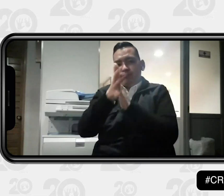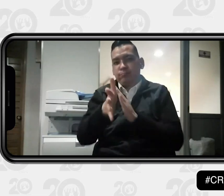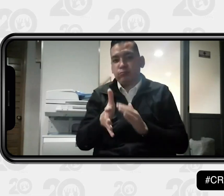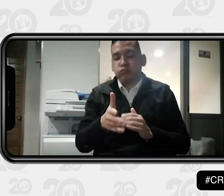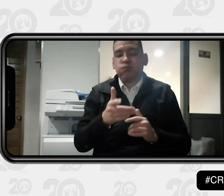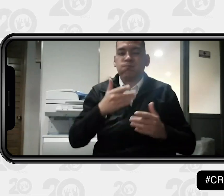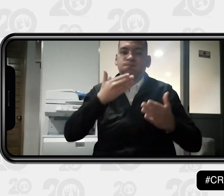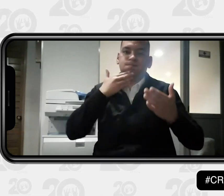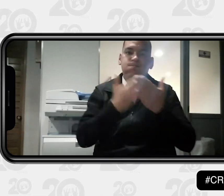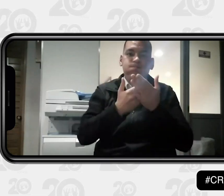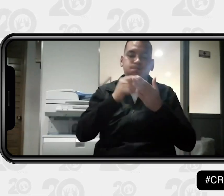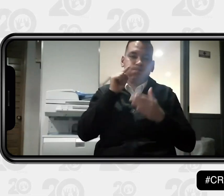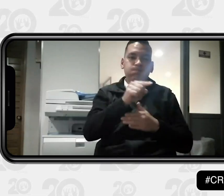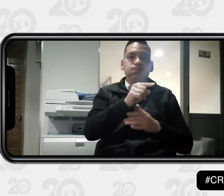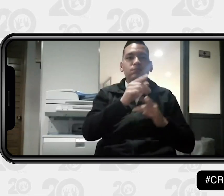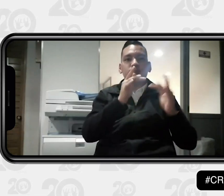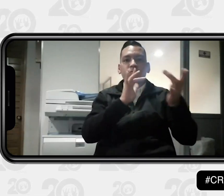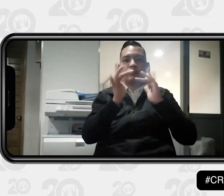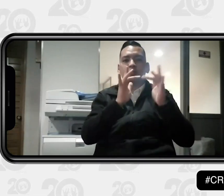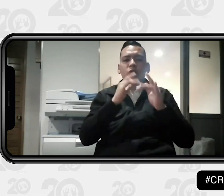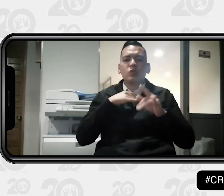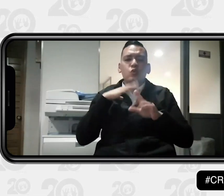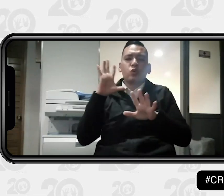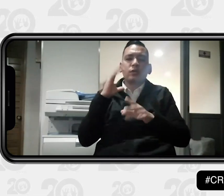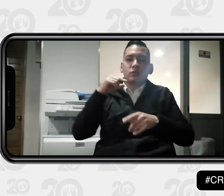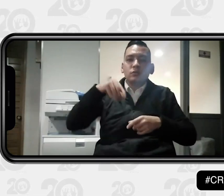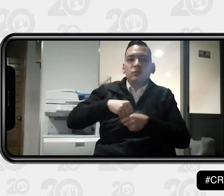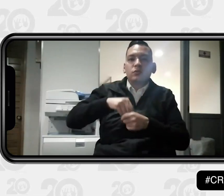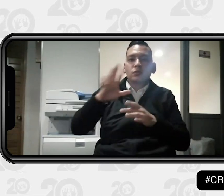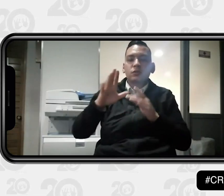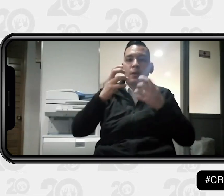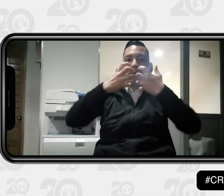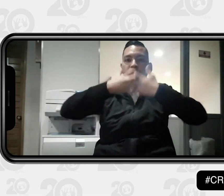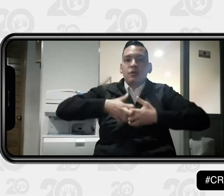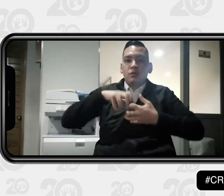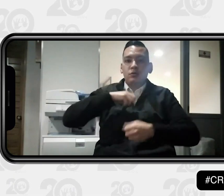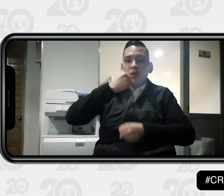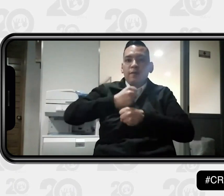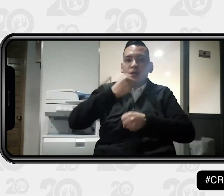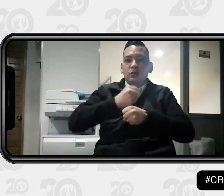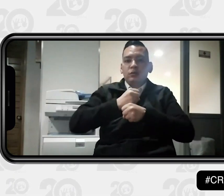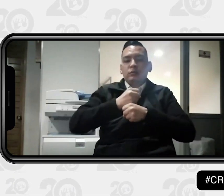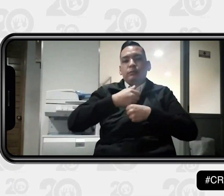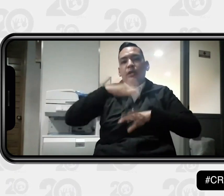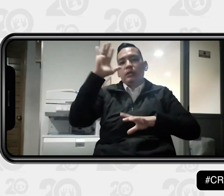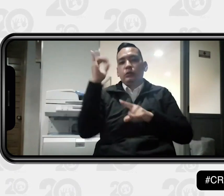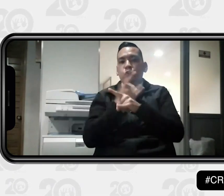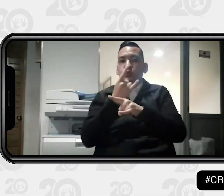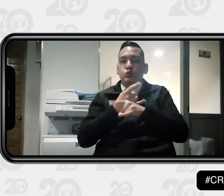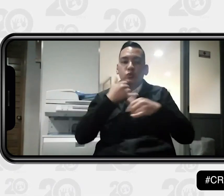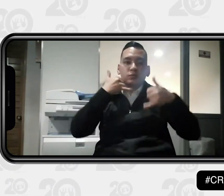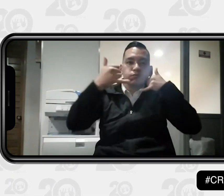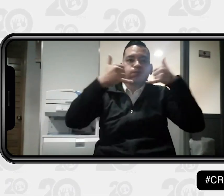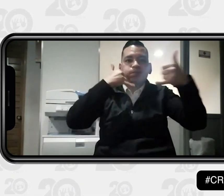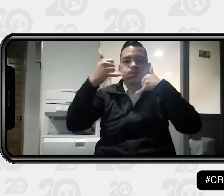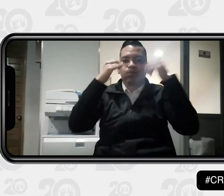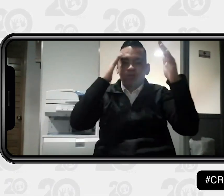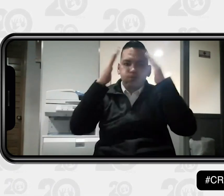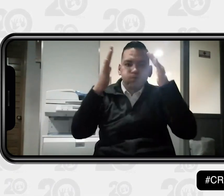Felicitaciones. Estoy muy agradecido en el Centro de Relevo. Yo trabajo aquí en una empresa y tengo